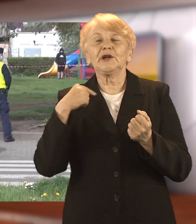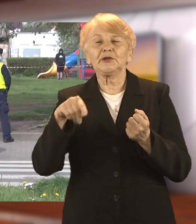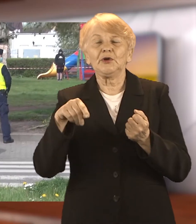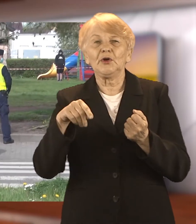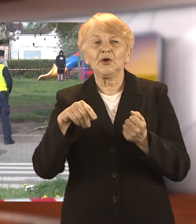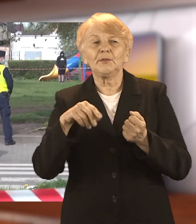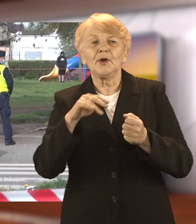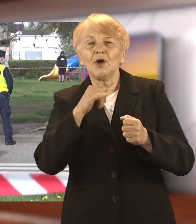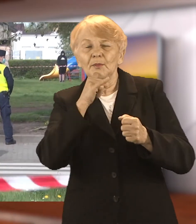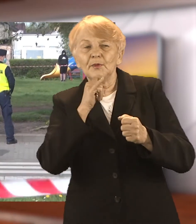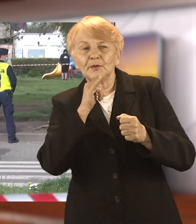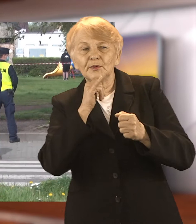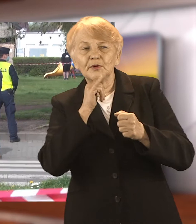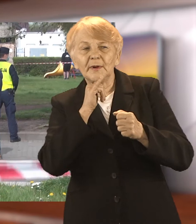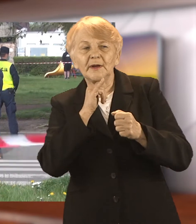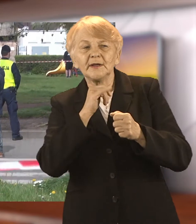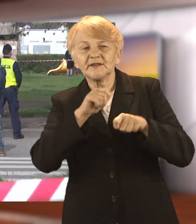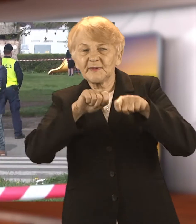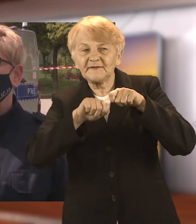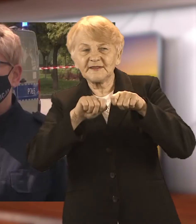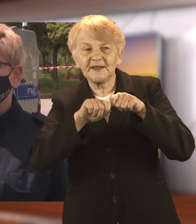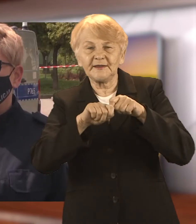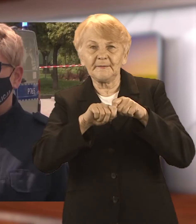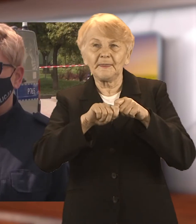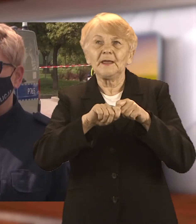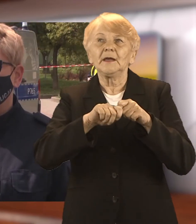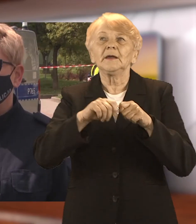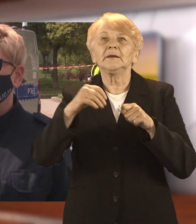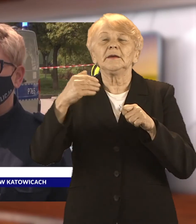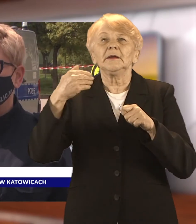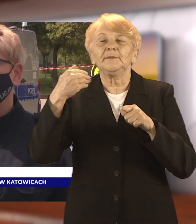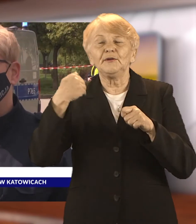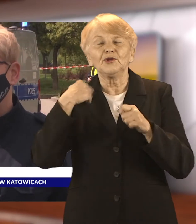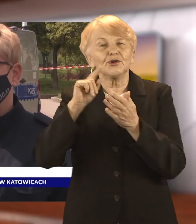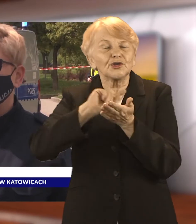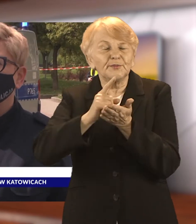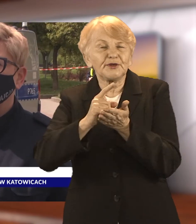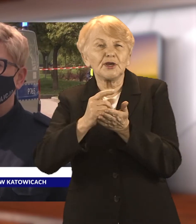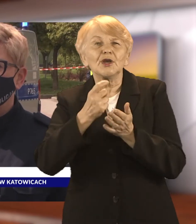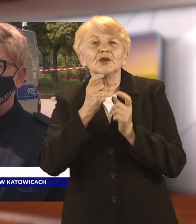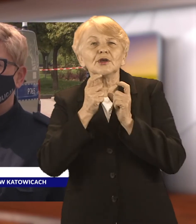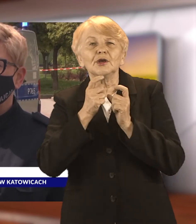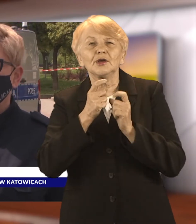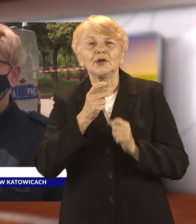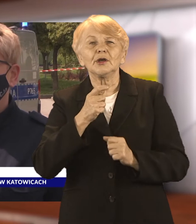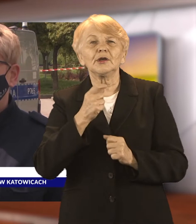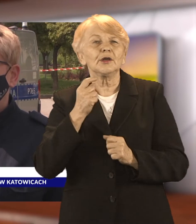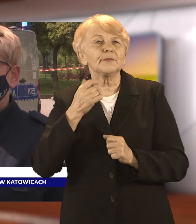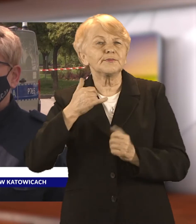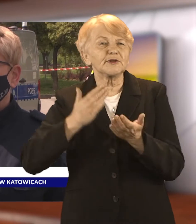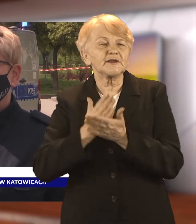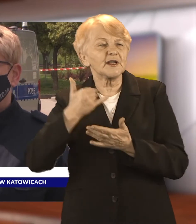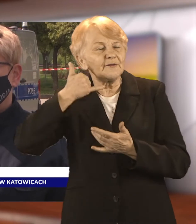wsiada do samochodu i będzie kontynuowała jazdę. Ale za chwilę kolejne zgłoszenie o tym właśnie tutaj na ulicy Chełmońskiego, że mężczyzna